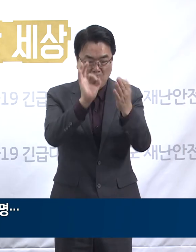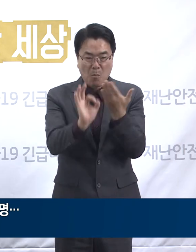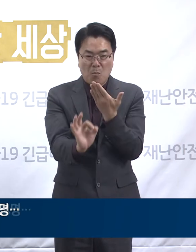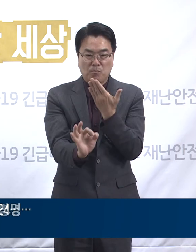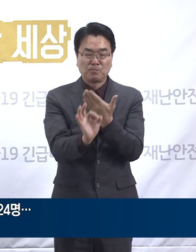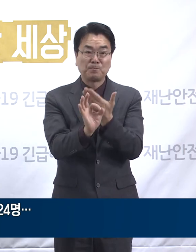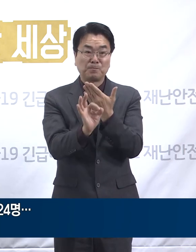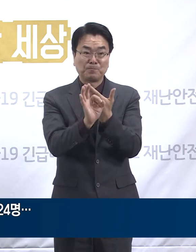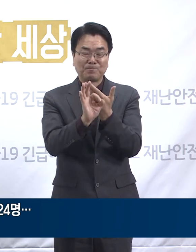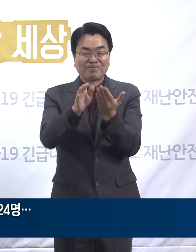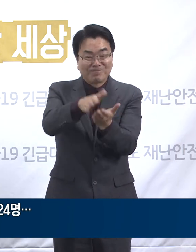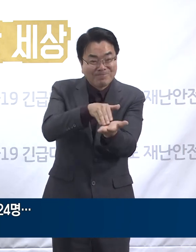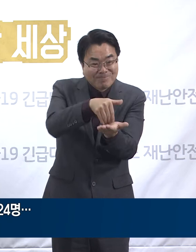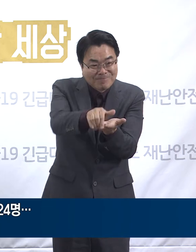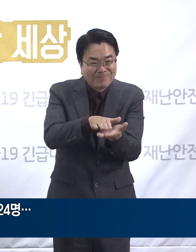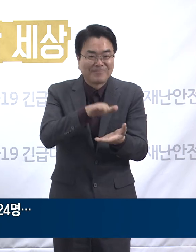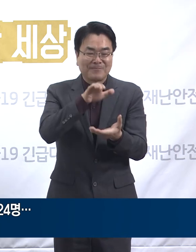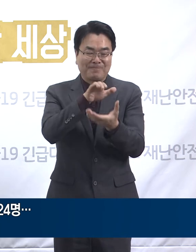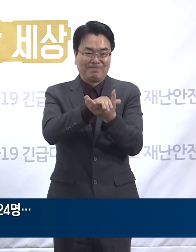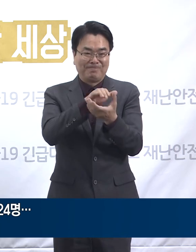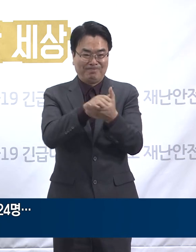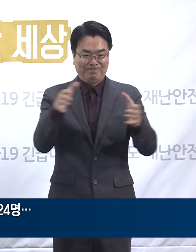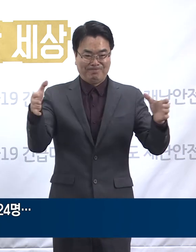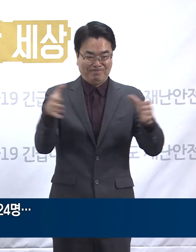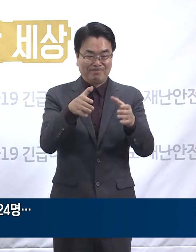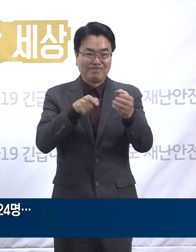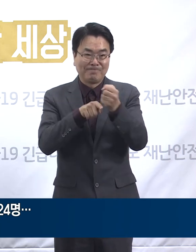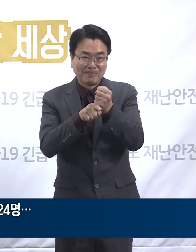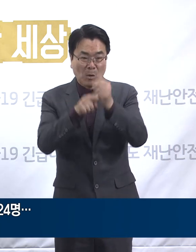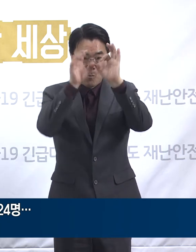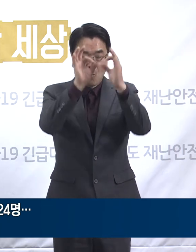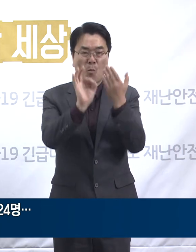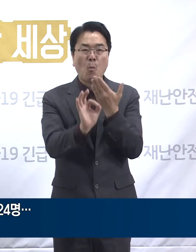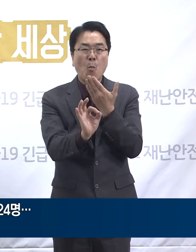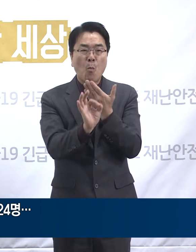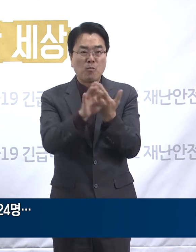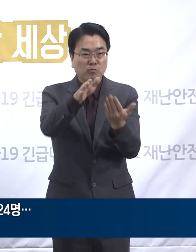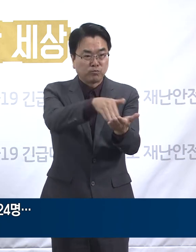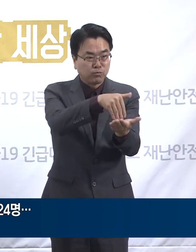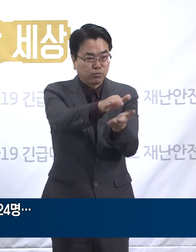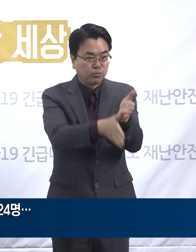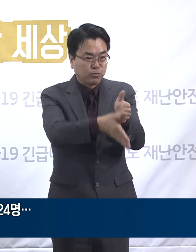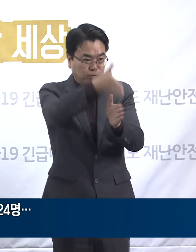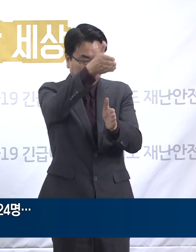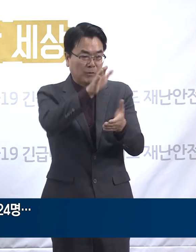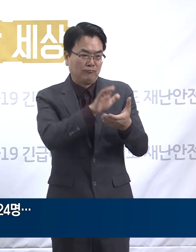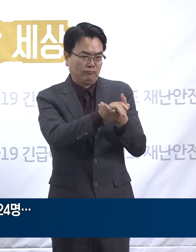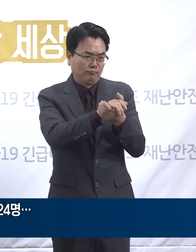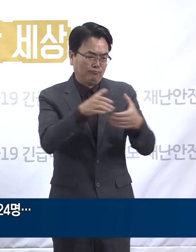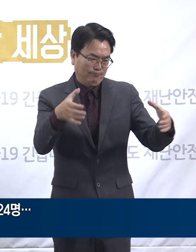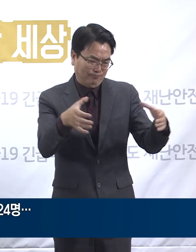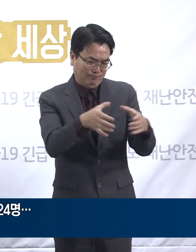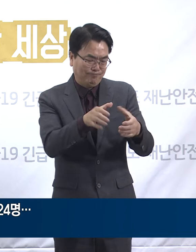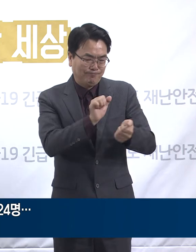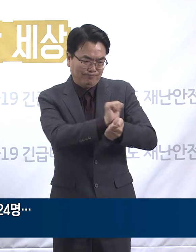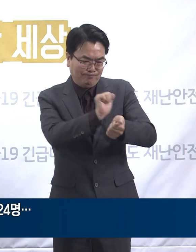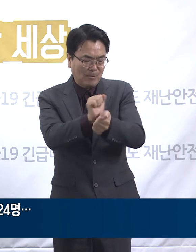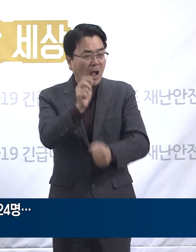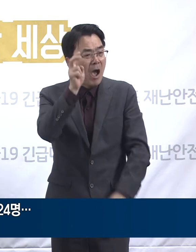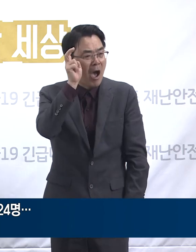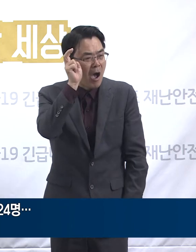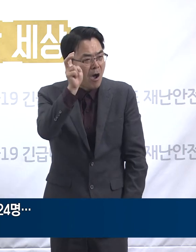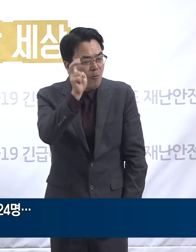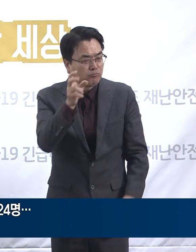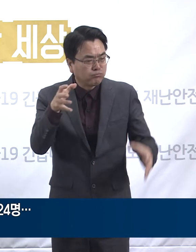먼저 동우천시 동네 친구 모임 관련 확진 상황입니다. 동우천시에서 친구 모임을 통하여 전파됐을 것이라 추정되는